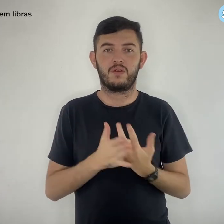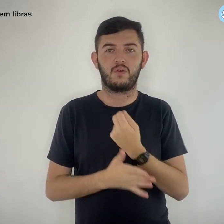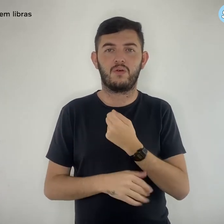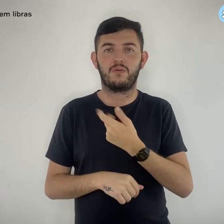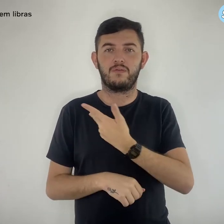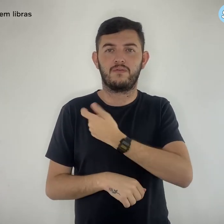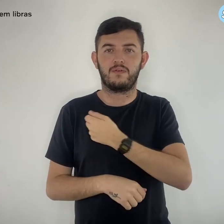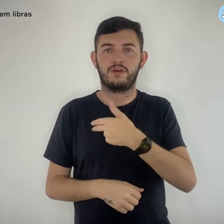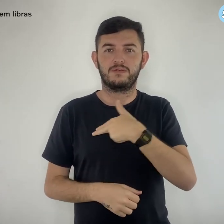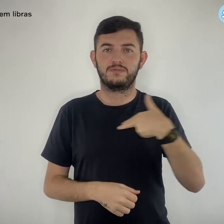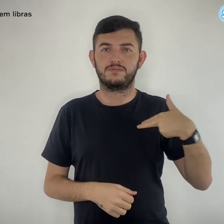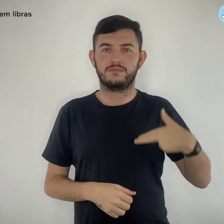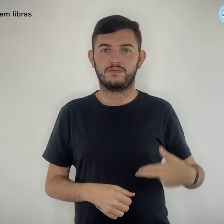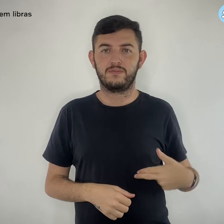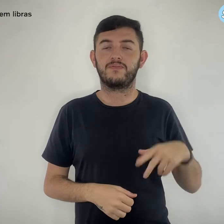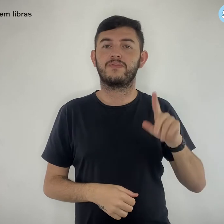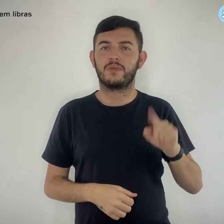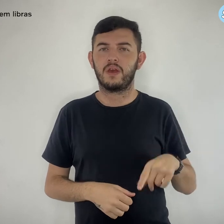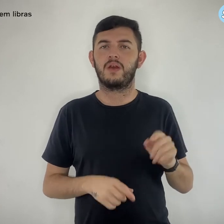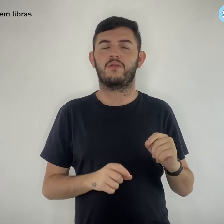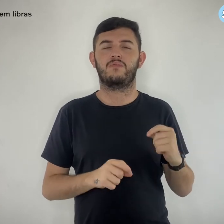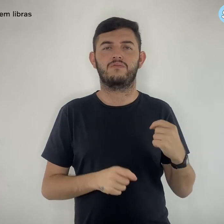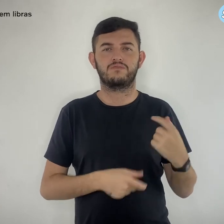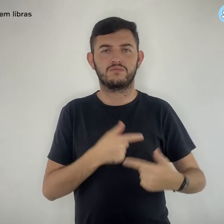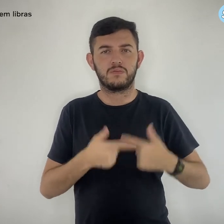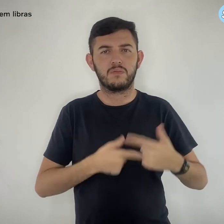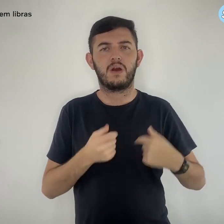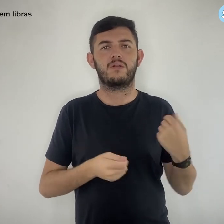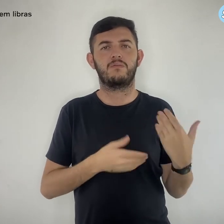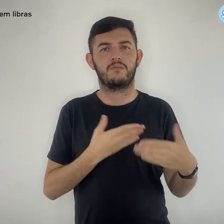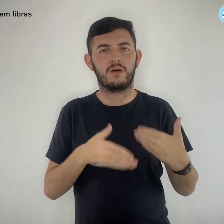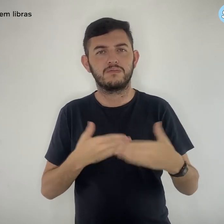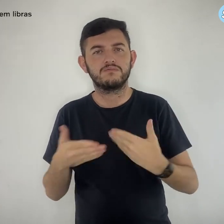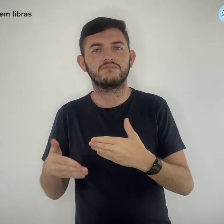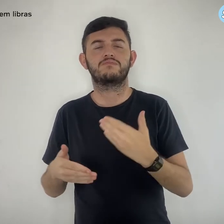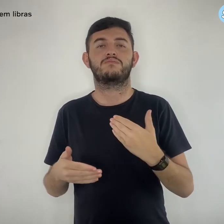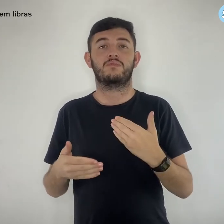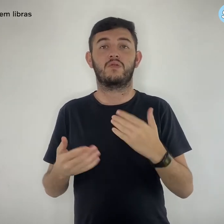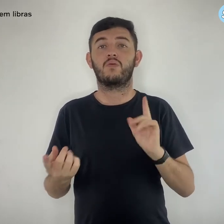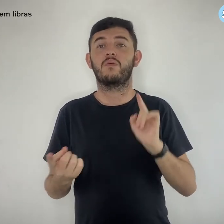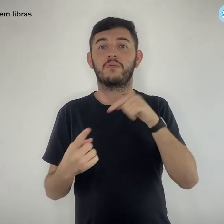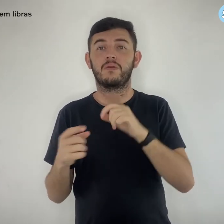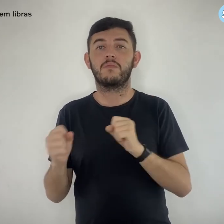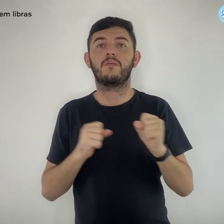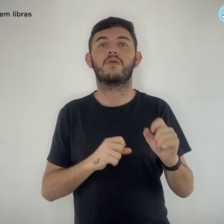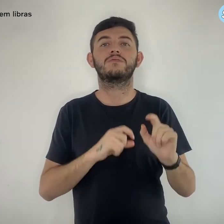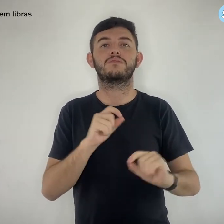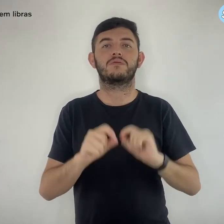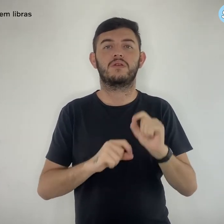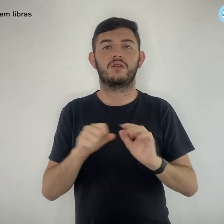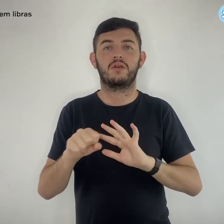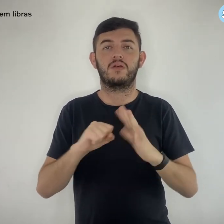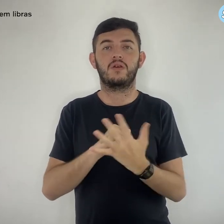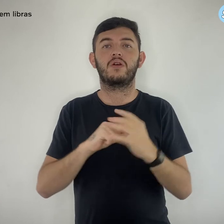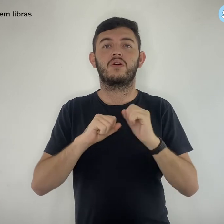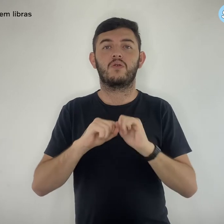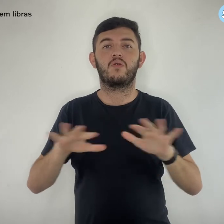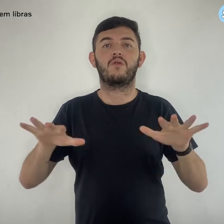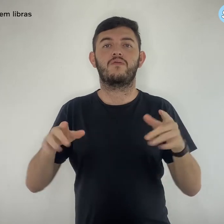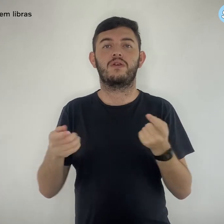Anvisa para a compra da Coronavac é sim um passo gigantesco para o combate